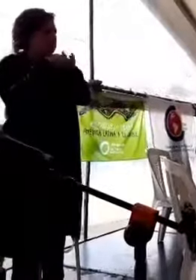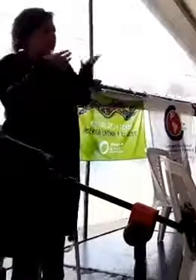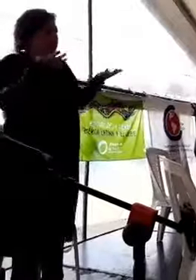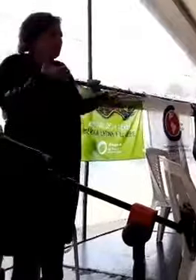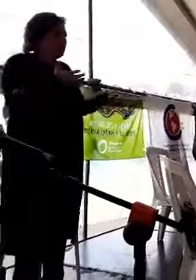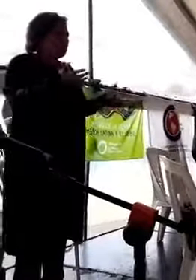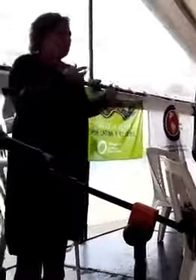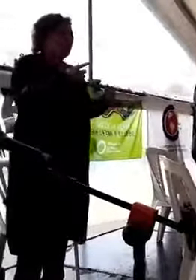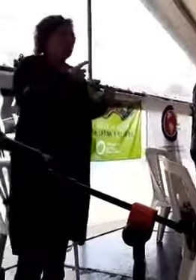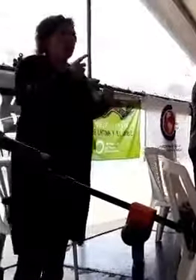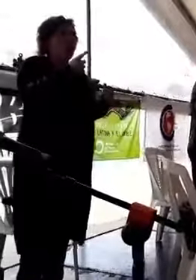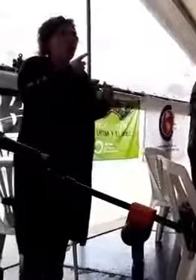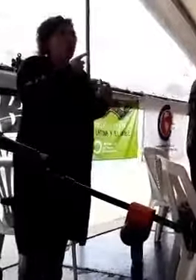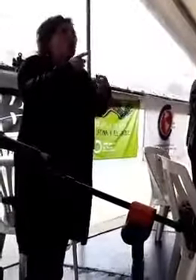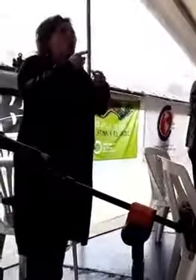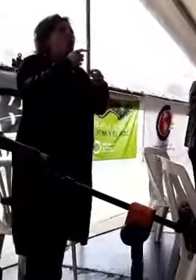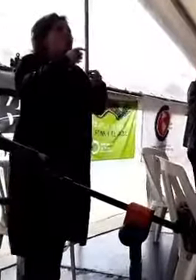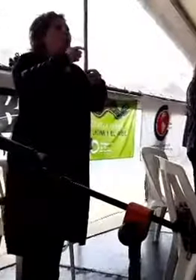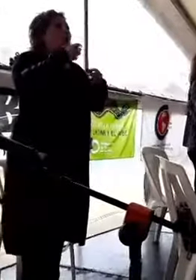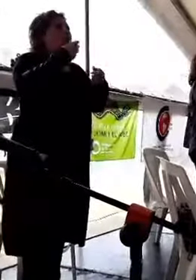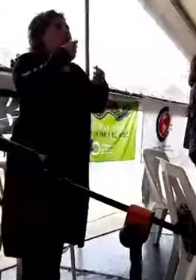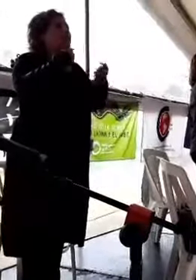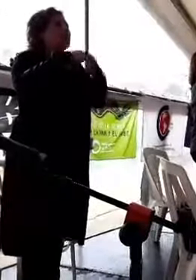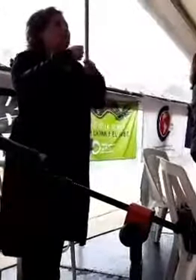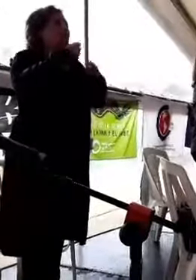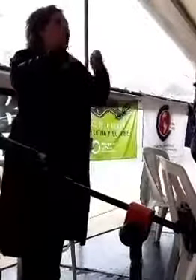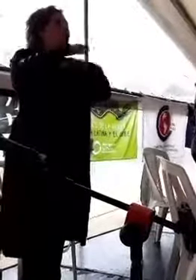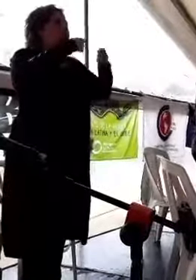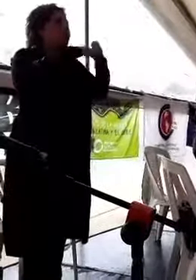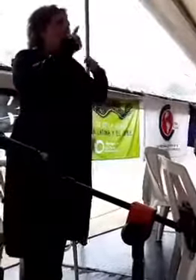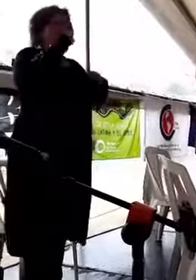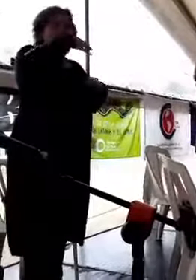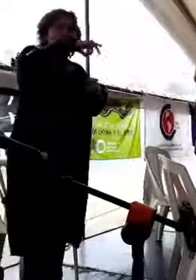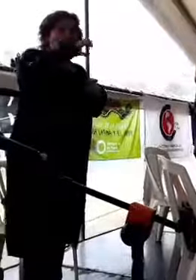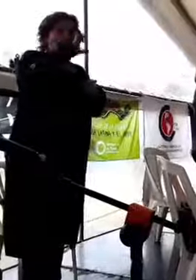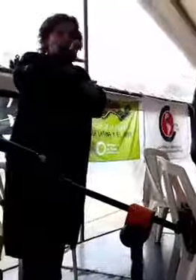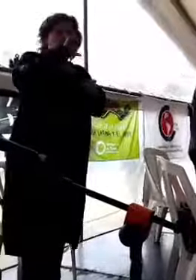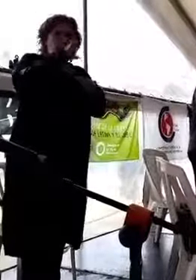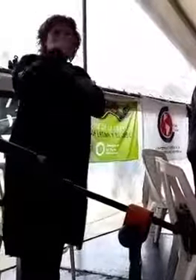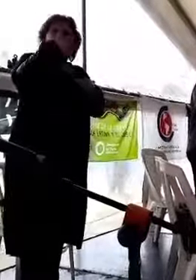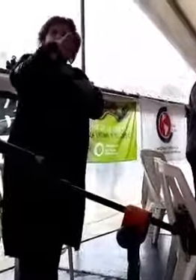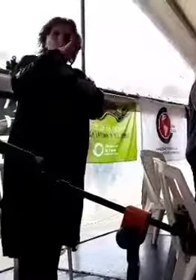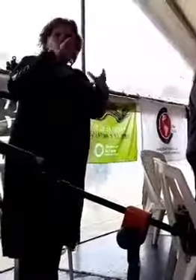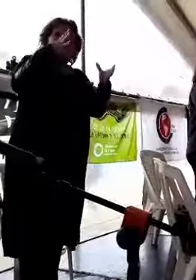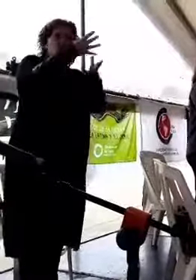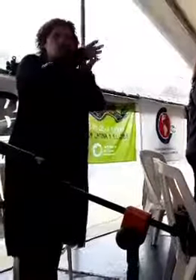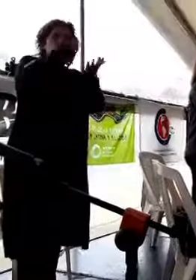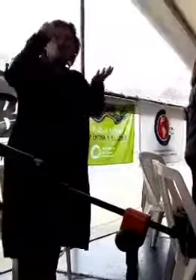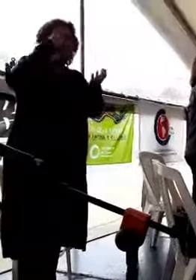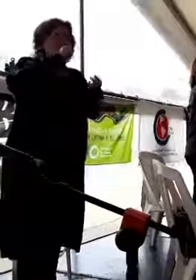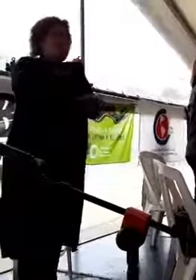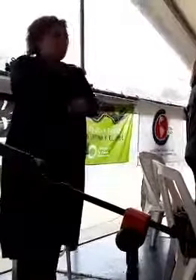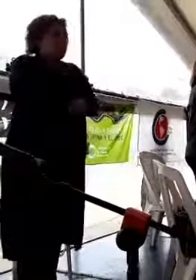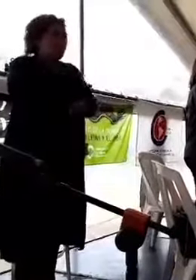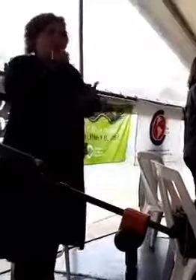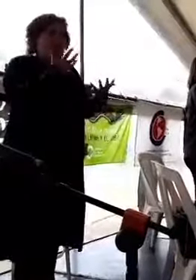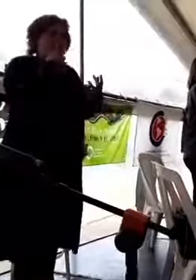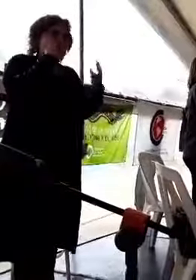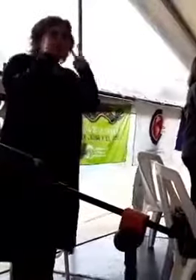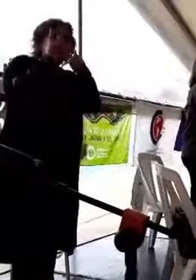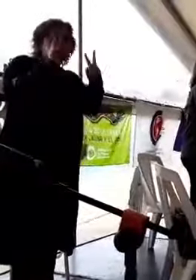de gigantescos oligopólios comerciales e empresariales no mundo que assistimos hoje,